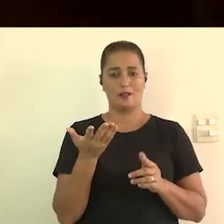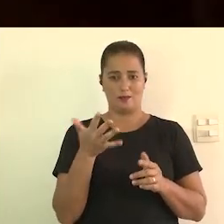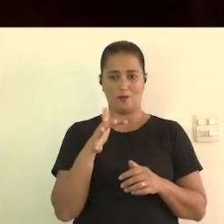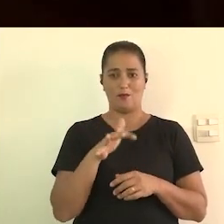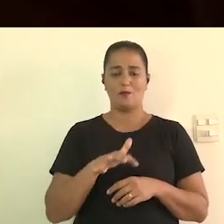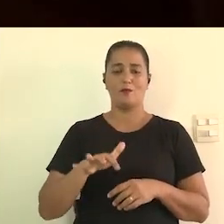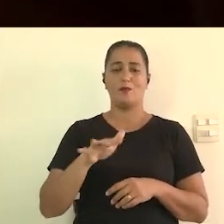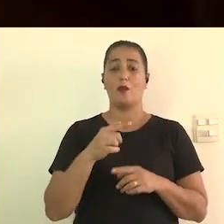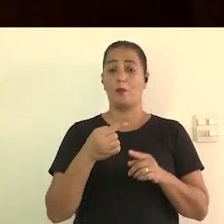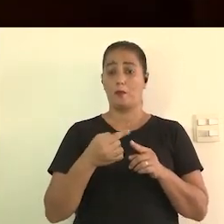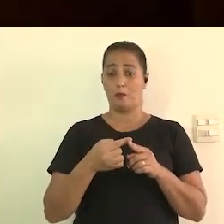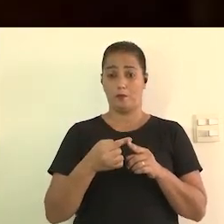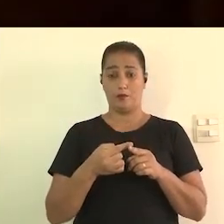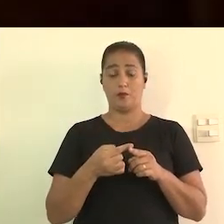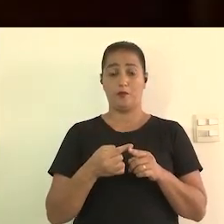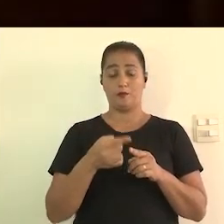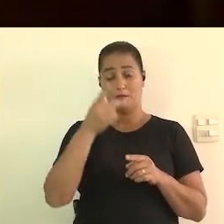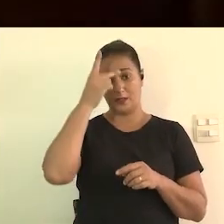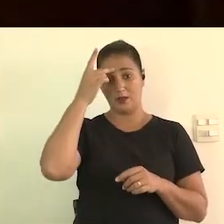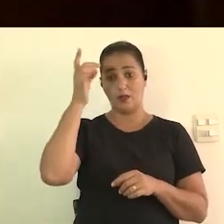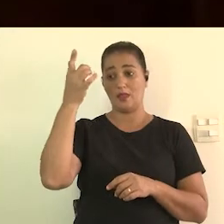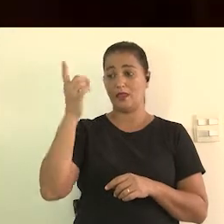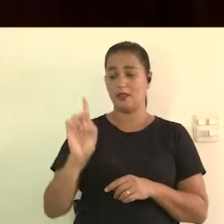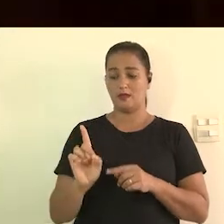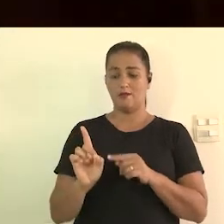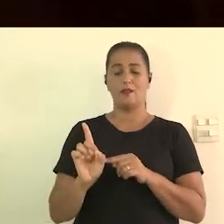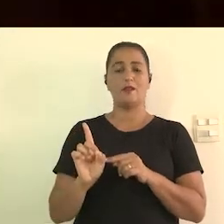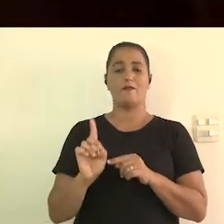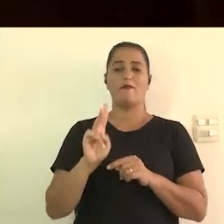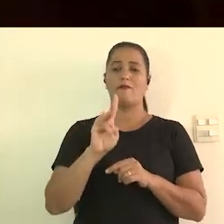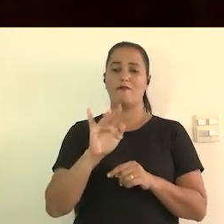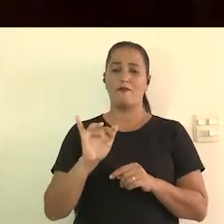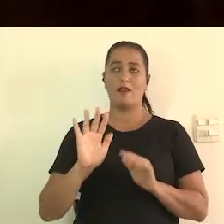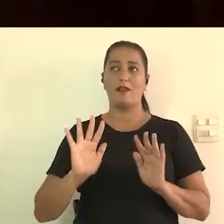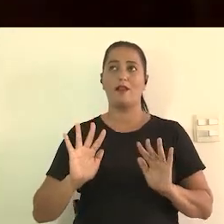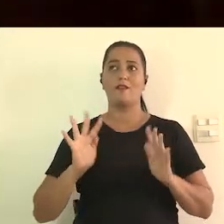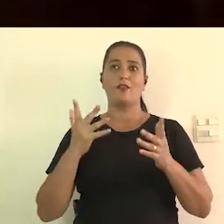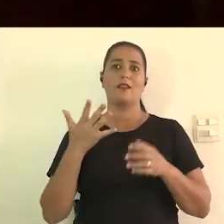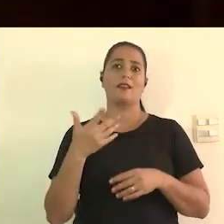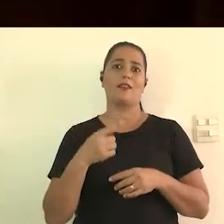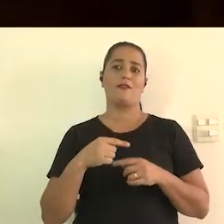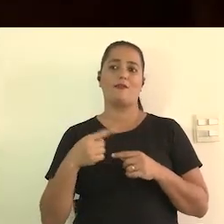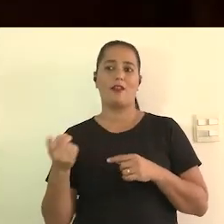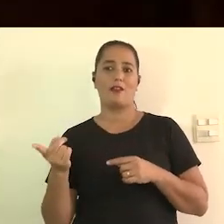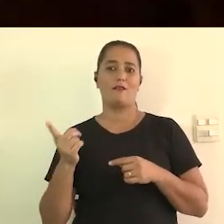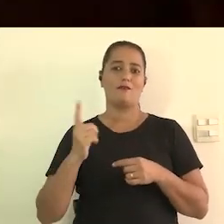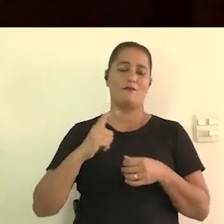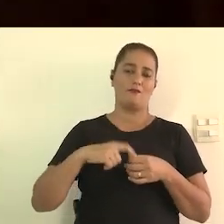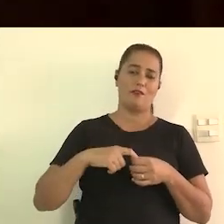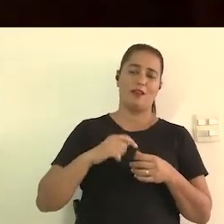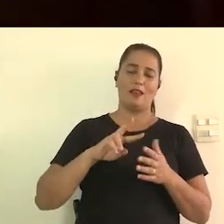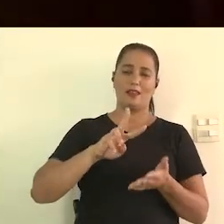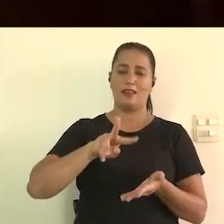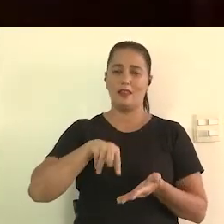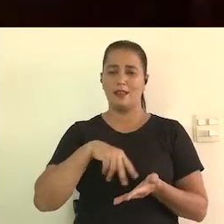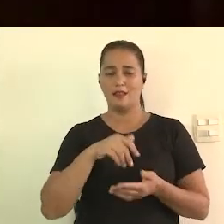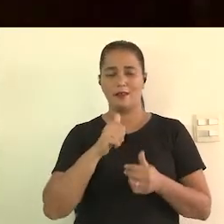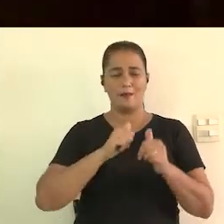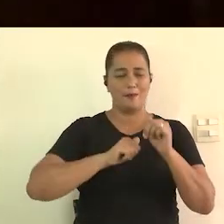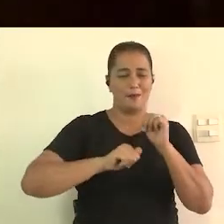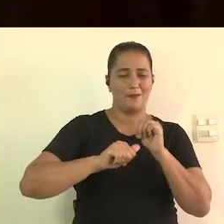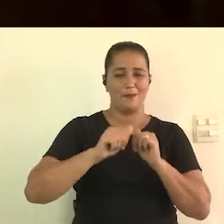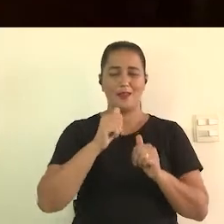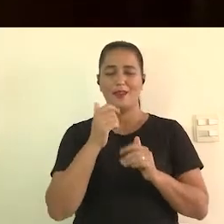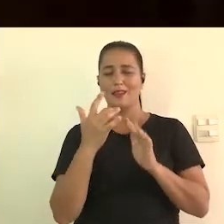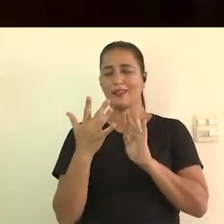porque quando a pessoa com deficiência vai para o evento e gosta ela quer voltar porque elas dançam porque elas bebem